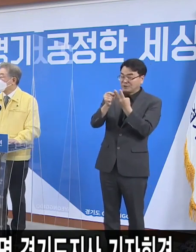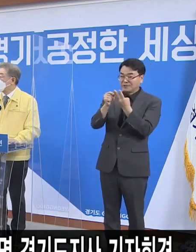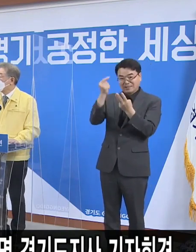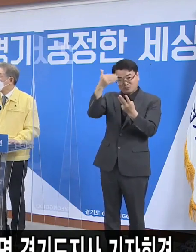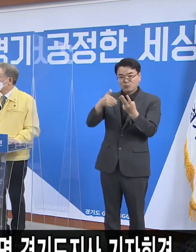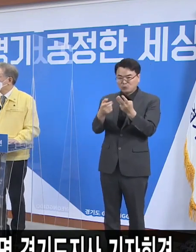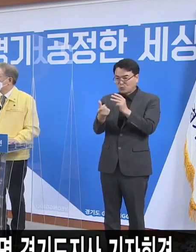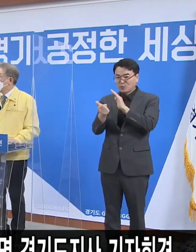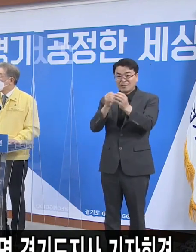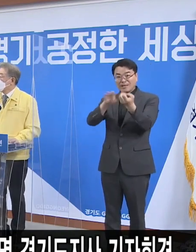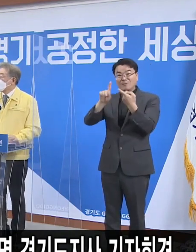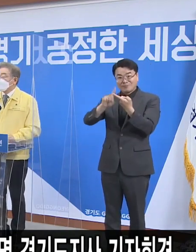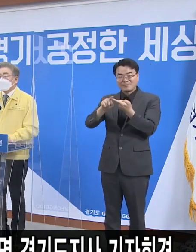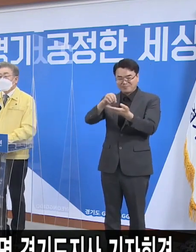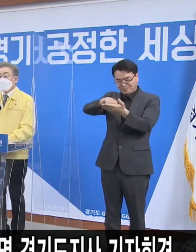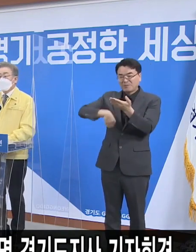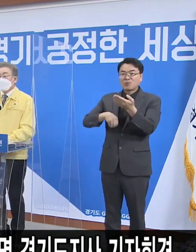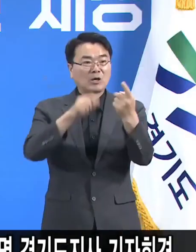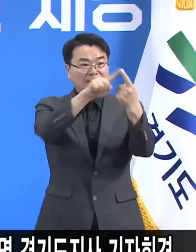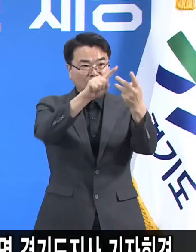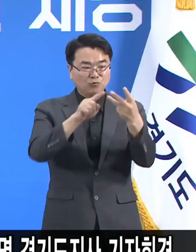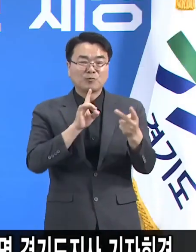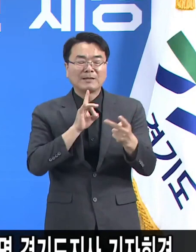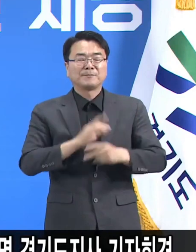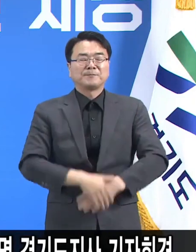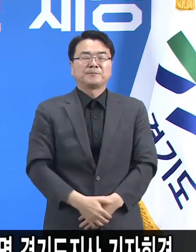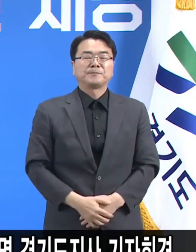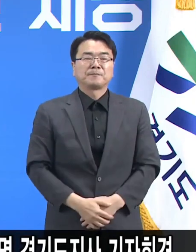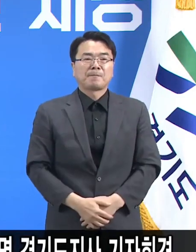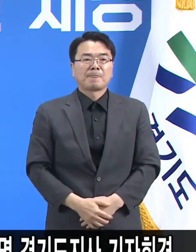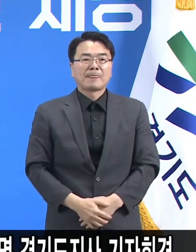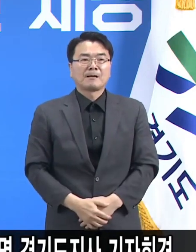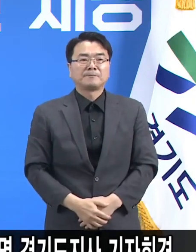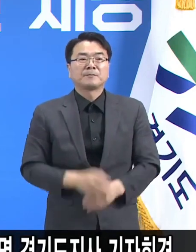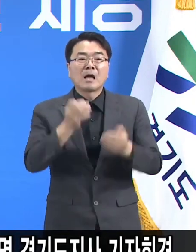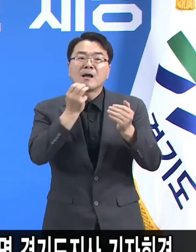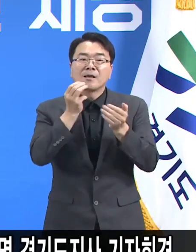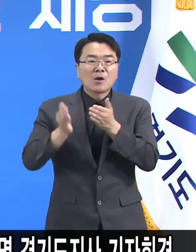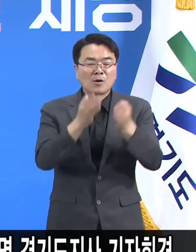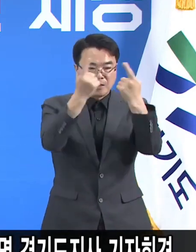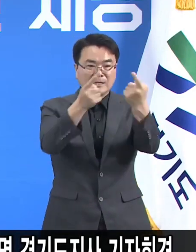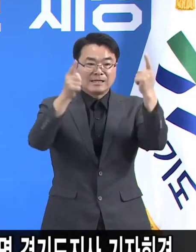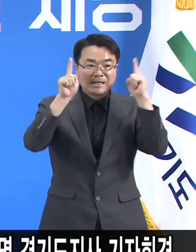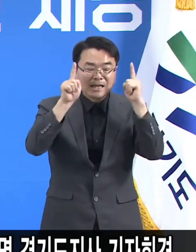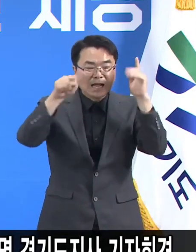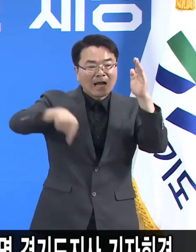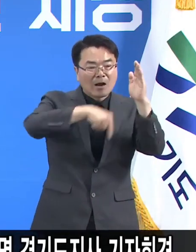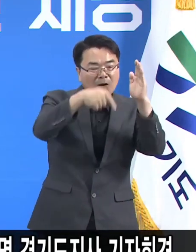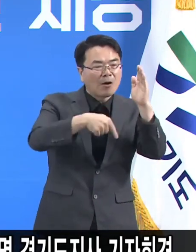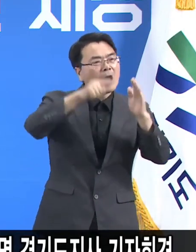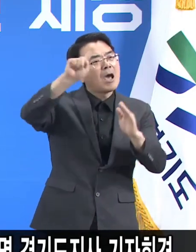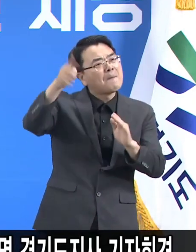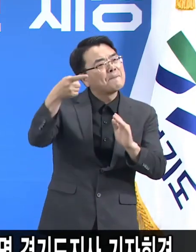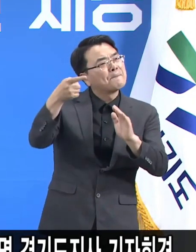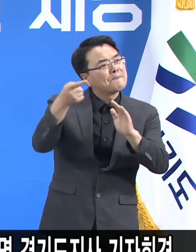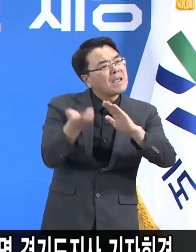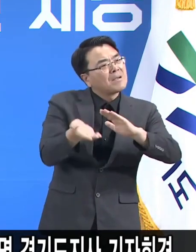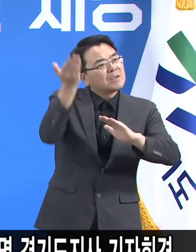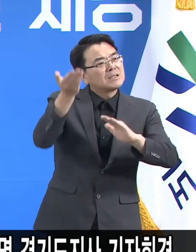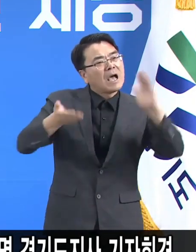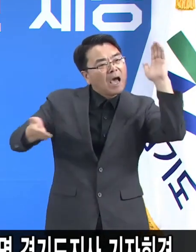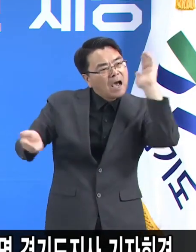생략하도록 하겠습니다. 네 지금 경기대에 학생이 100명이 좀 넘게